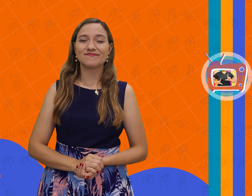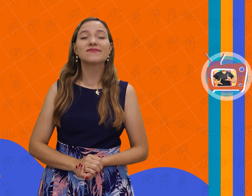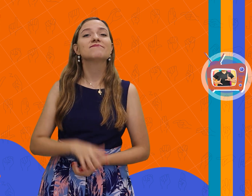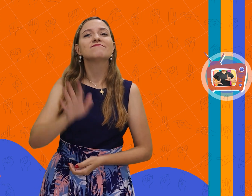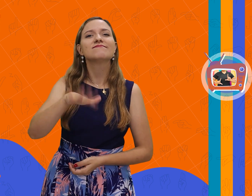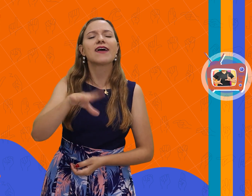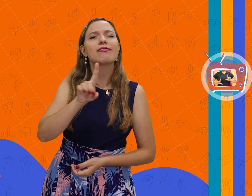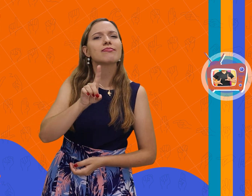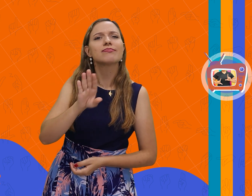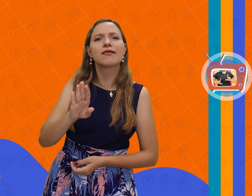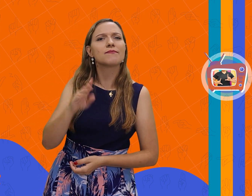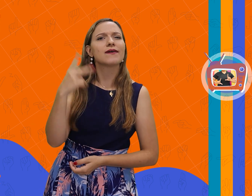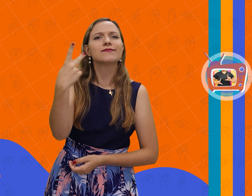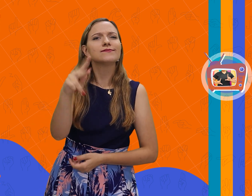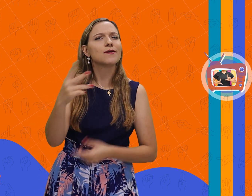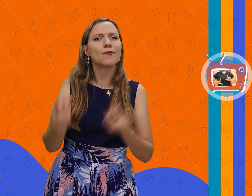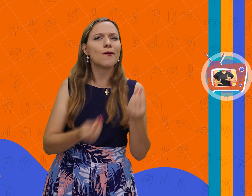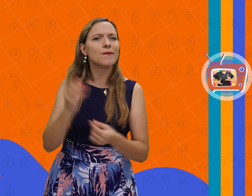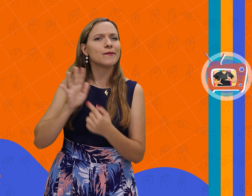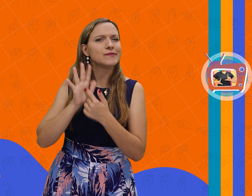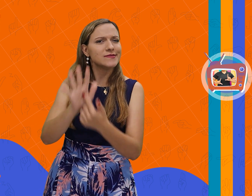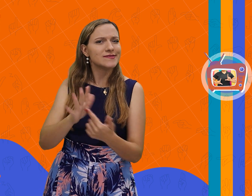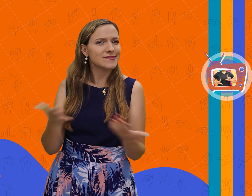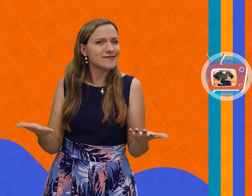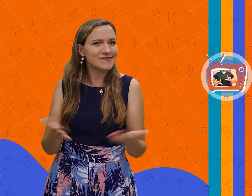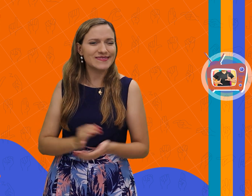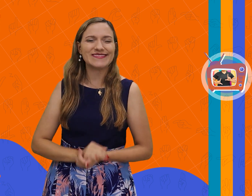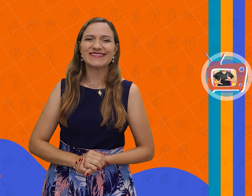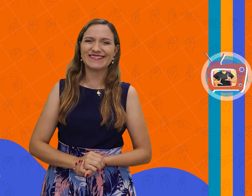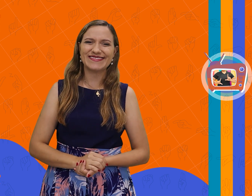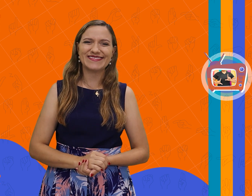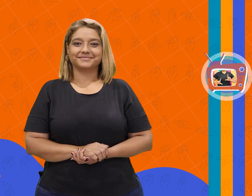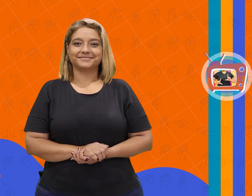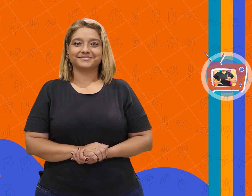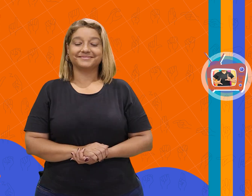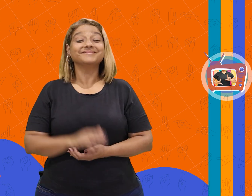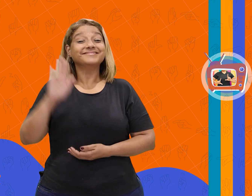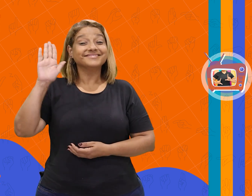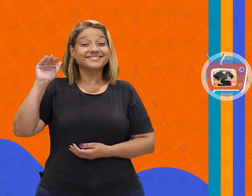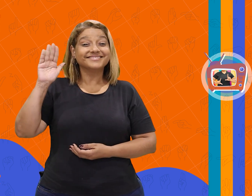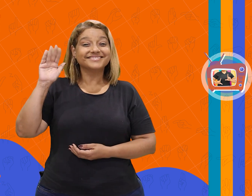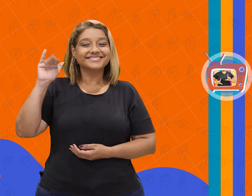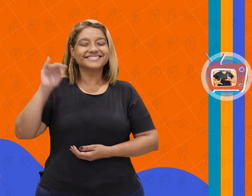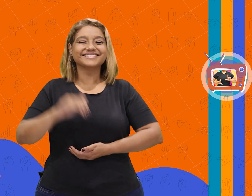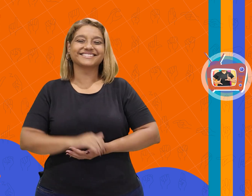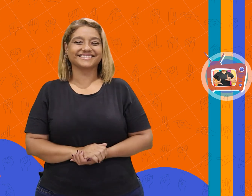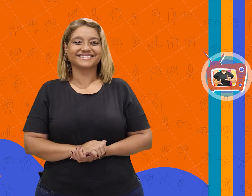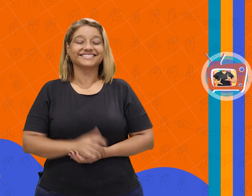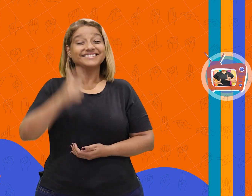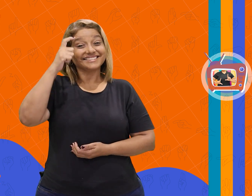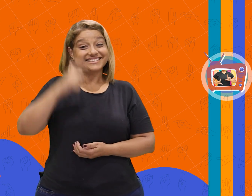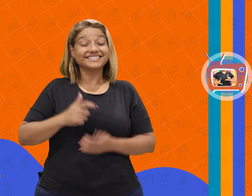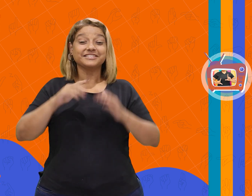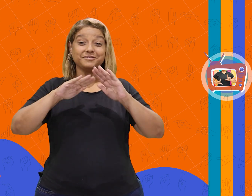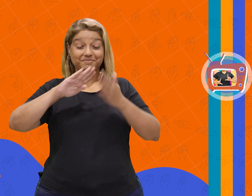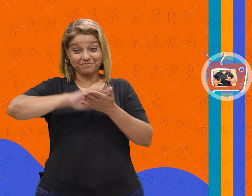você, Débora? Como será seu quadro? Olá, sou a professora e intérprete,